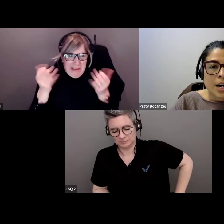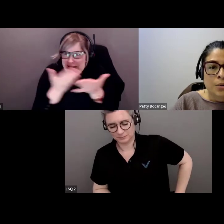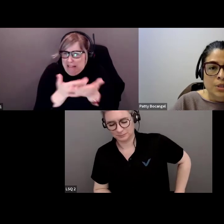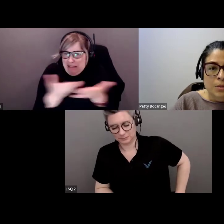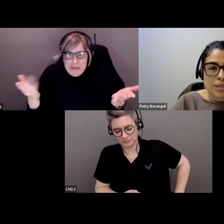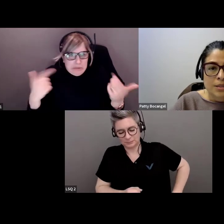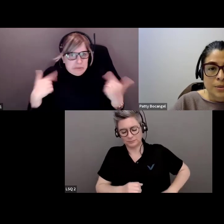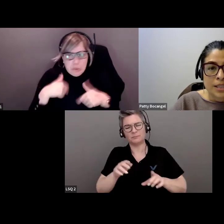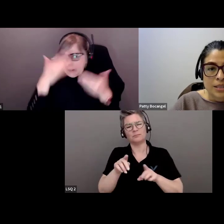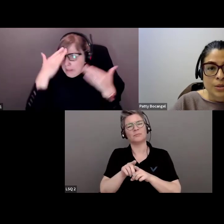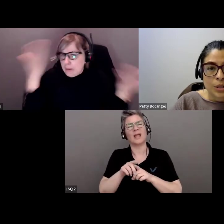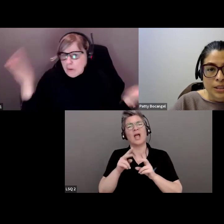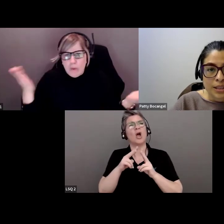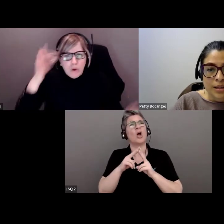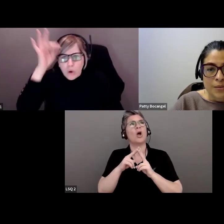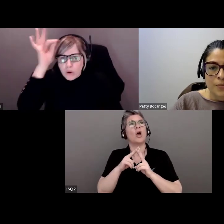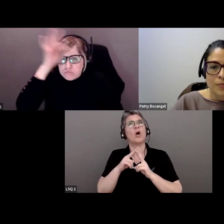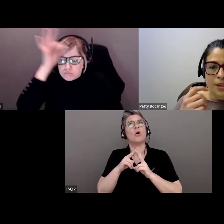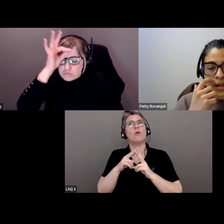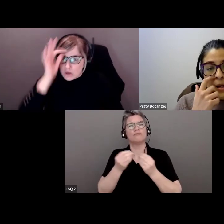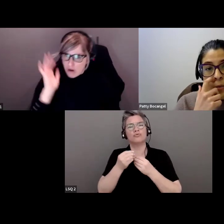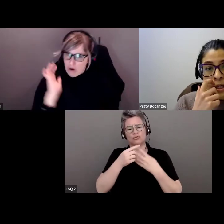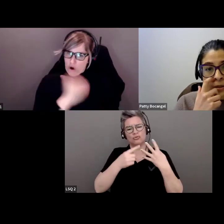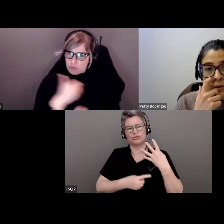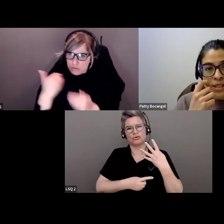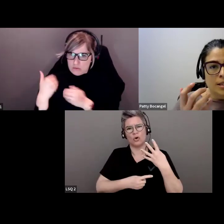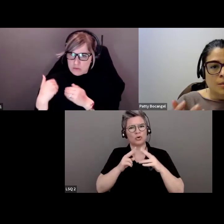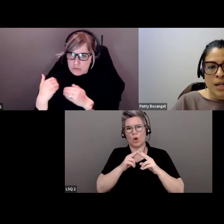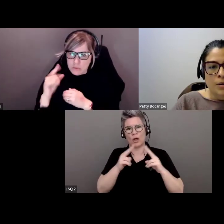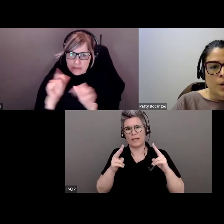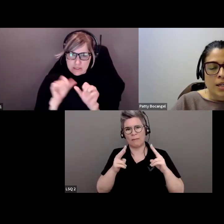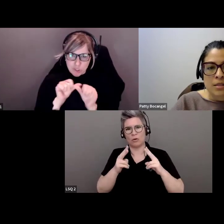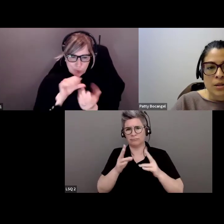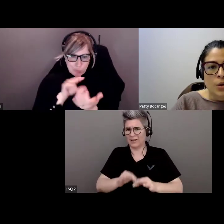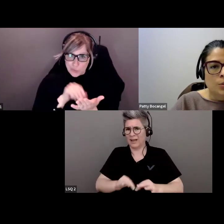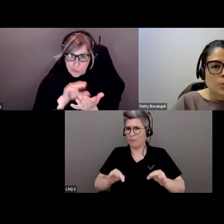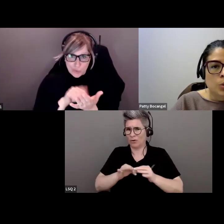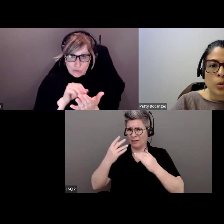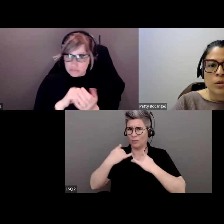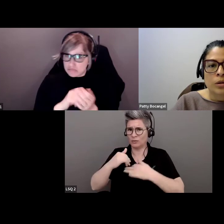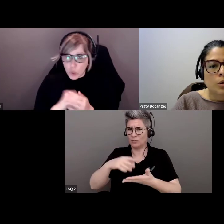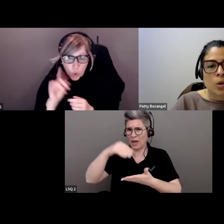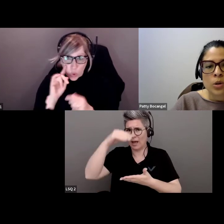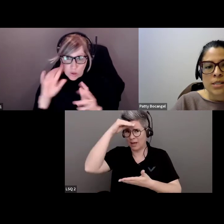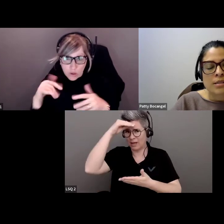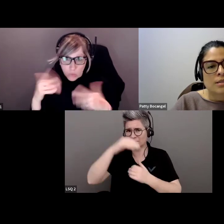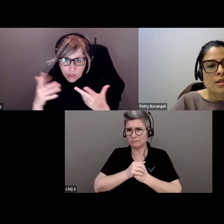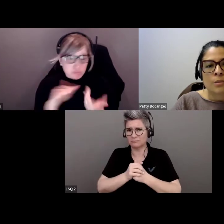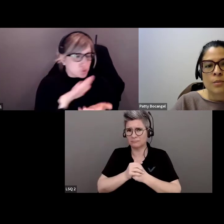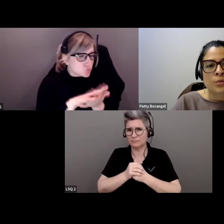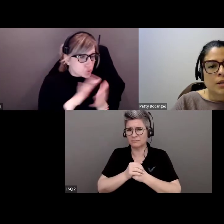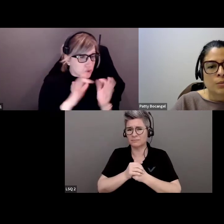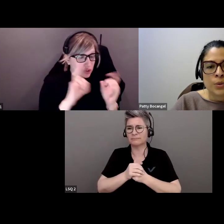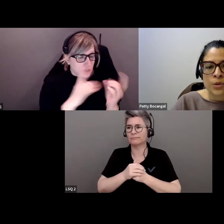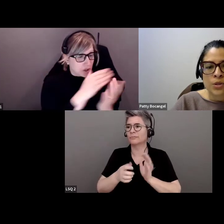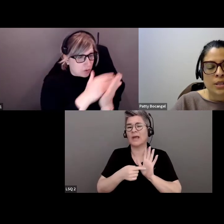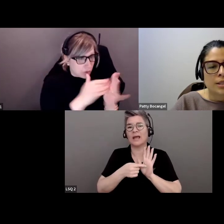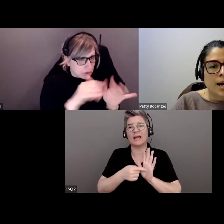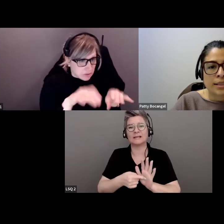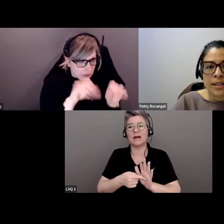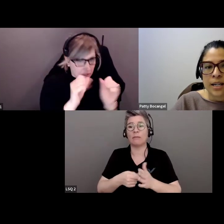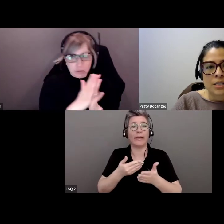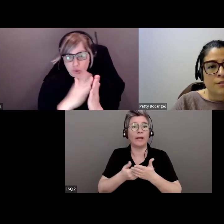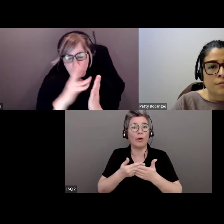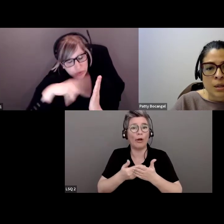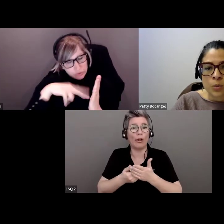Nous ignorons beaucoup de choses et il nous incombe d'apprendre. Nous pouvons le faire, par exemple, à l